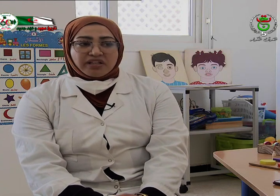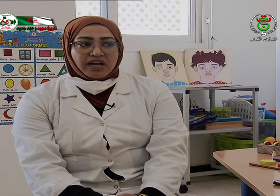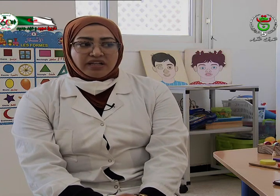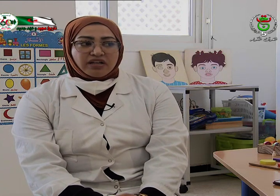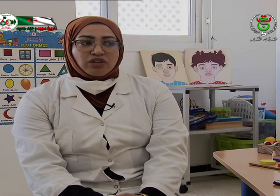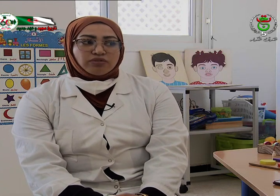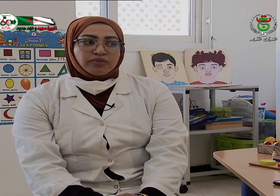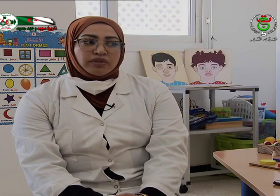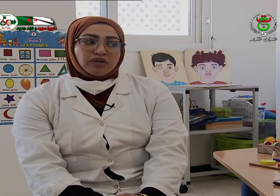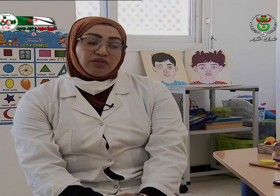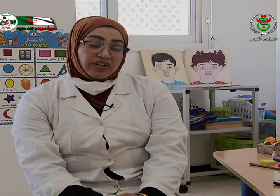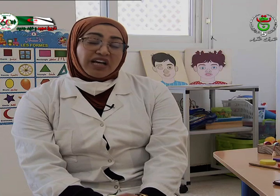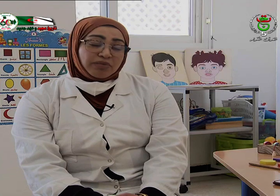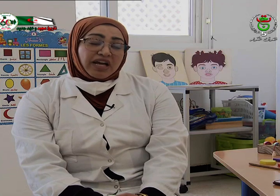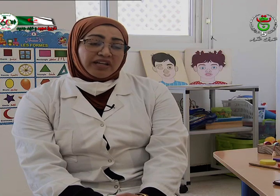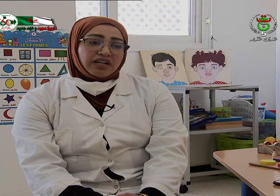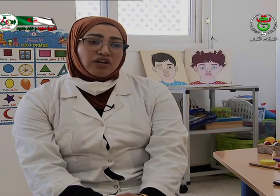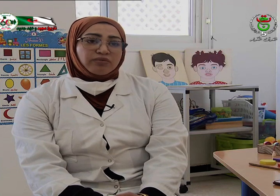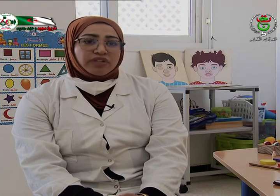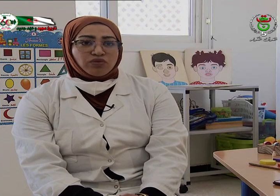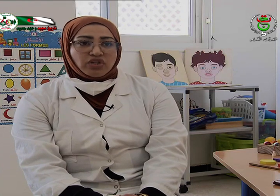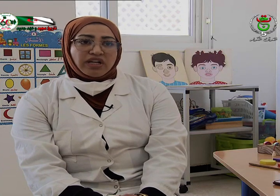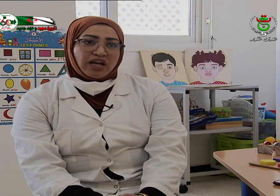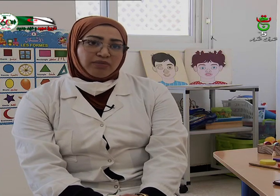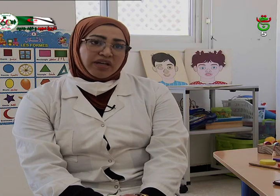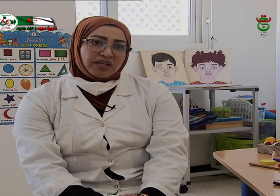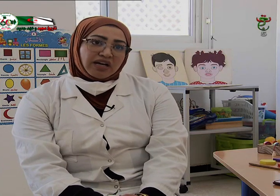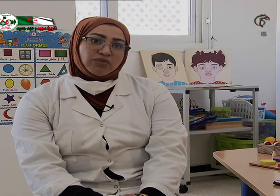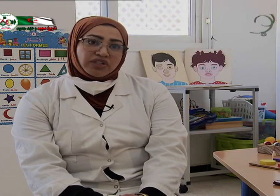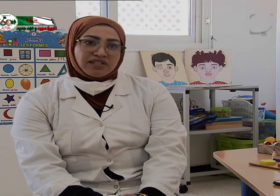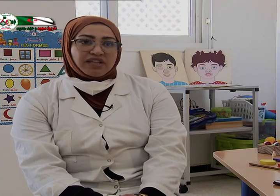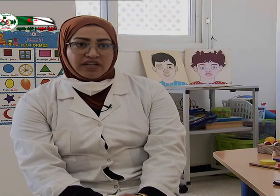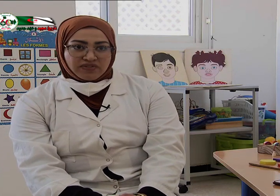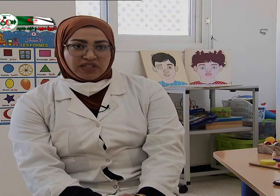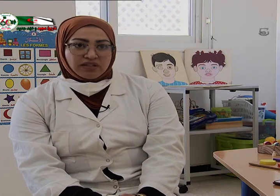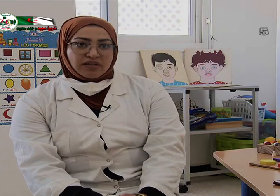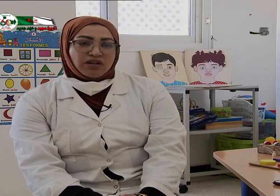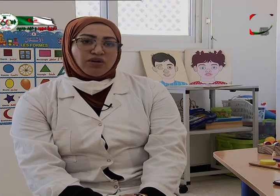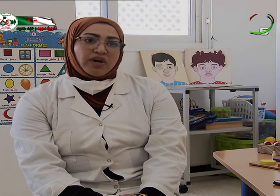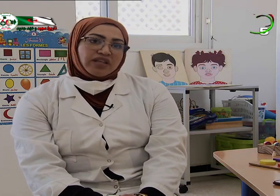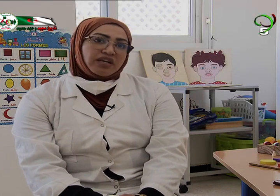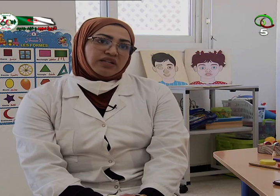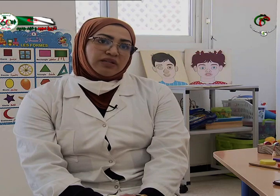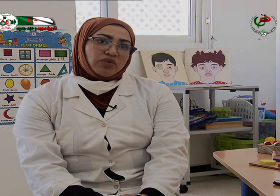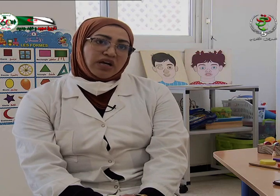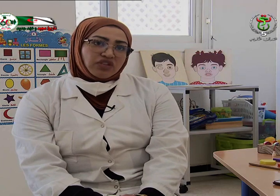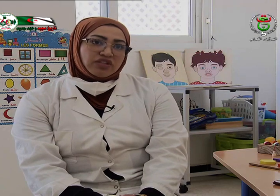الأحيان نقوم أو في غالب الأحيان نقوم بتوجيه الآباء إلى المختص النفسي وهذا لمعالجة